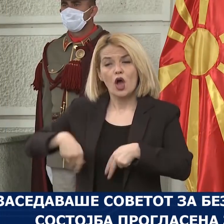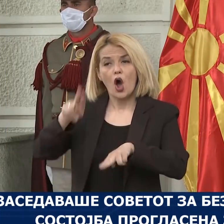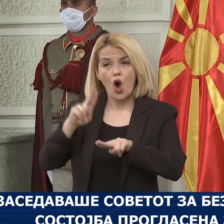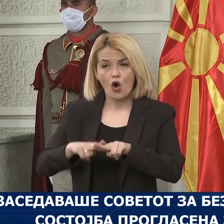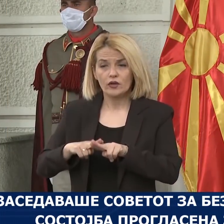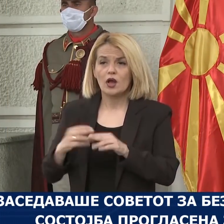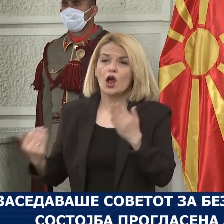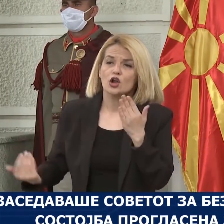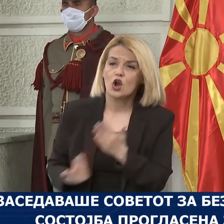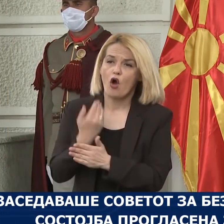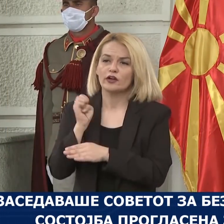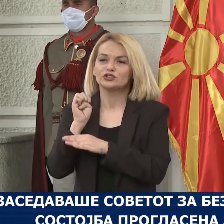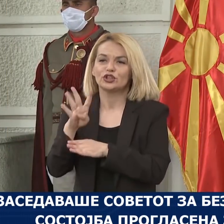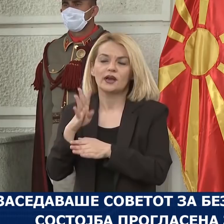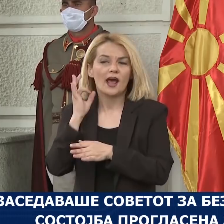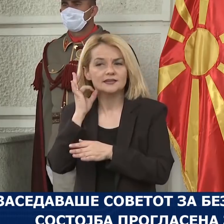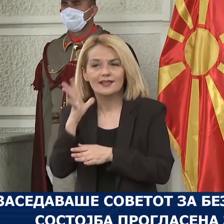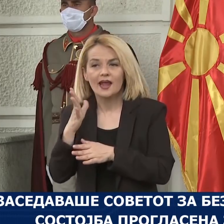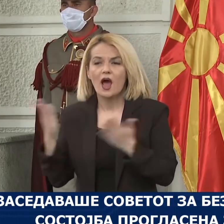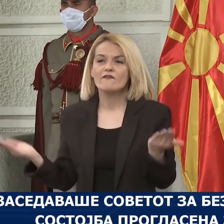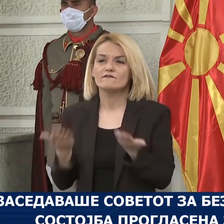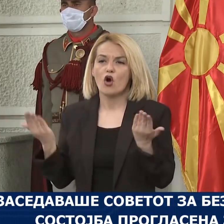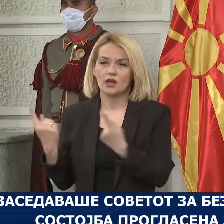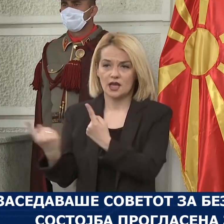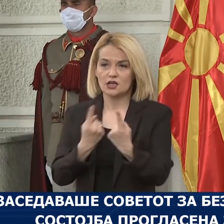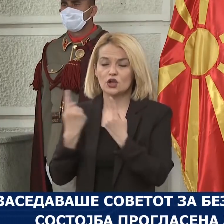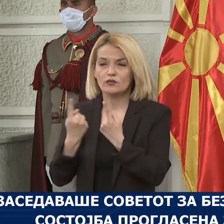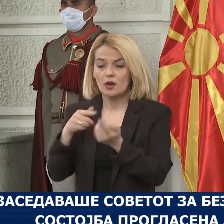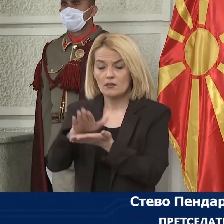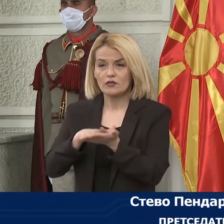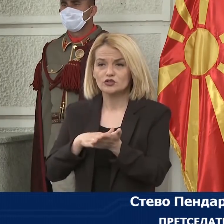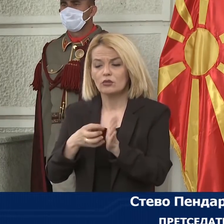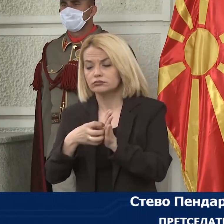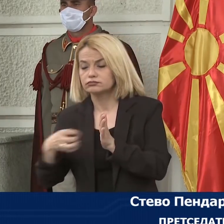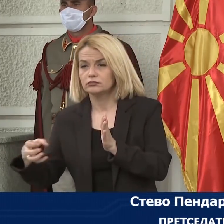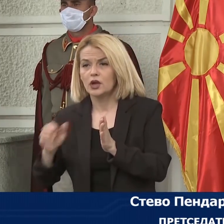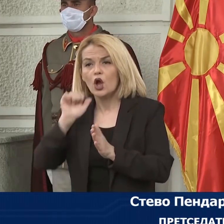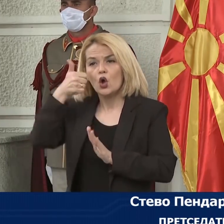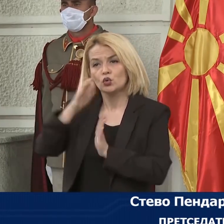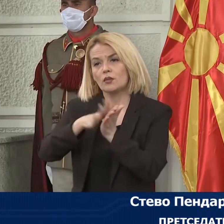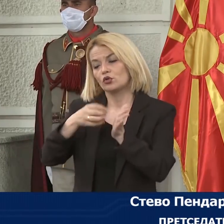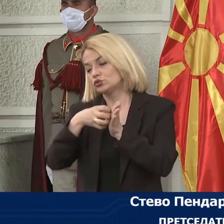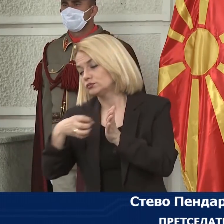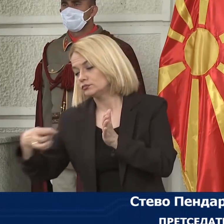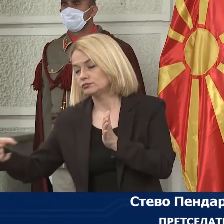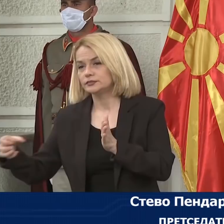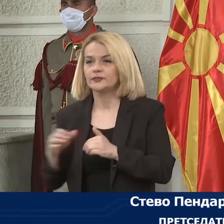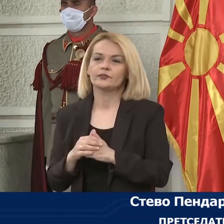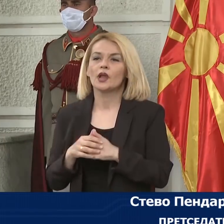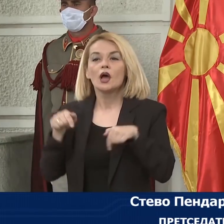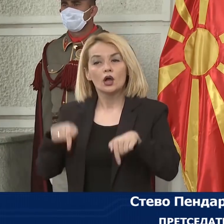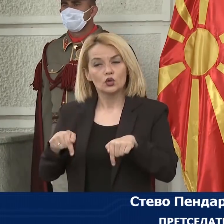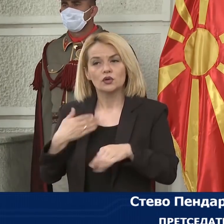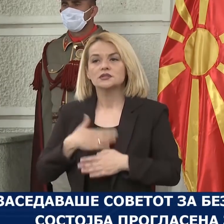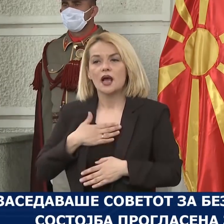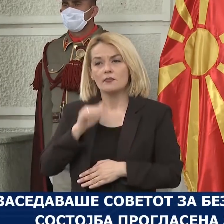прогласување на нови 14 дена во редна состојба, која ќе започне да тече од утре. Тука сакам